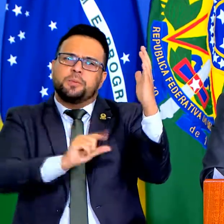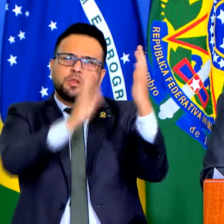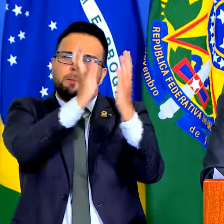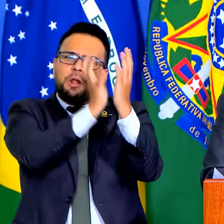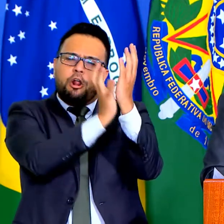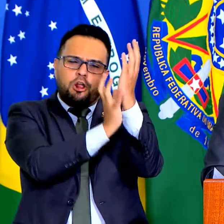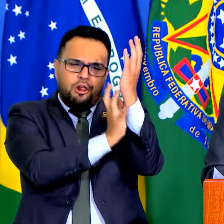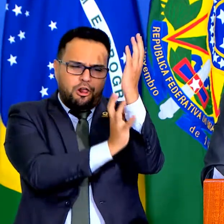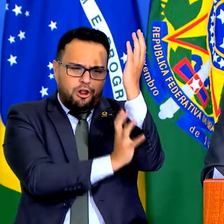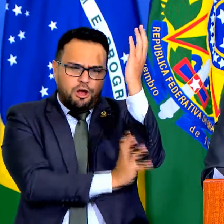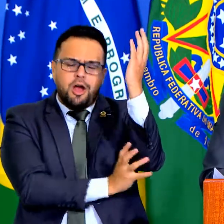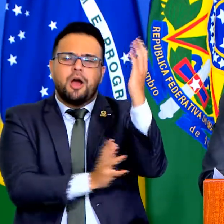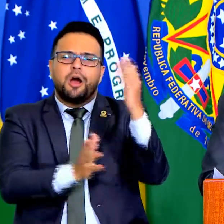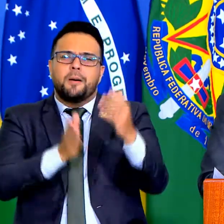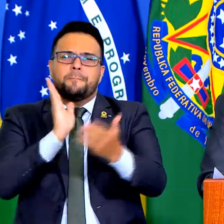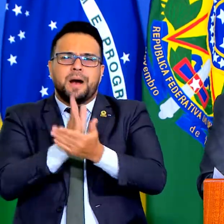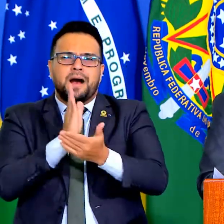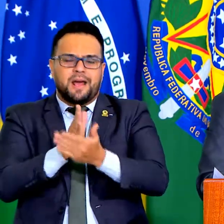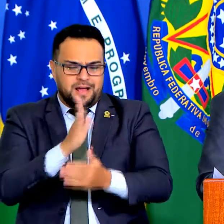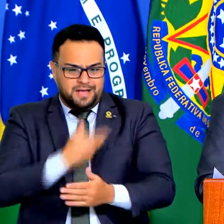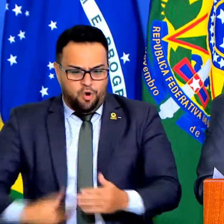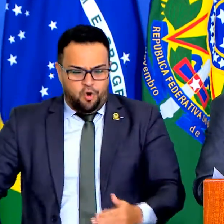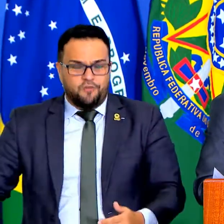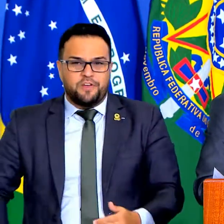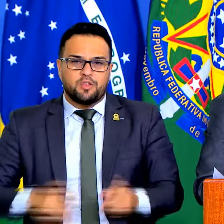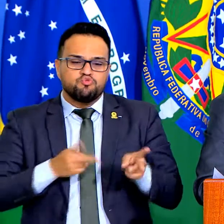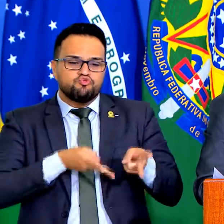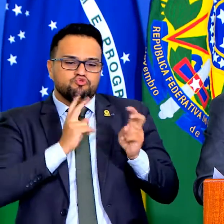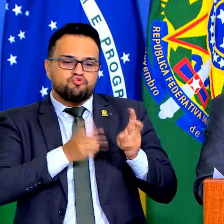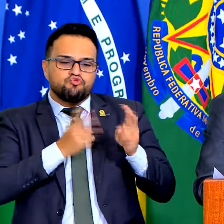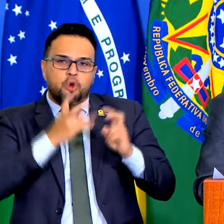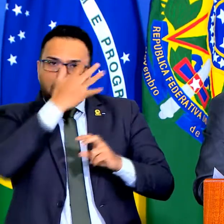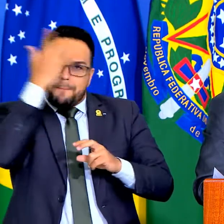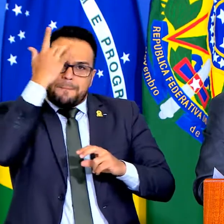do profissional, nós faremos.